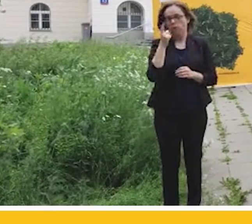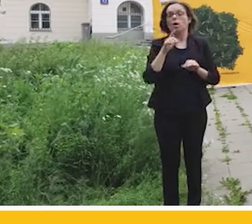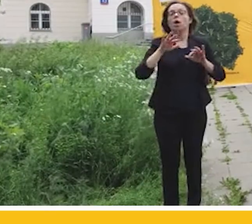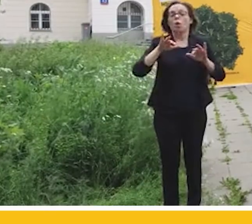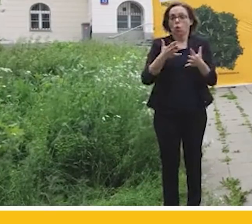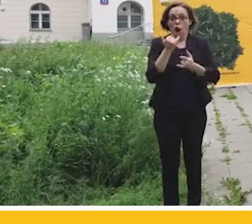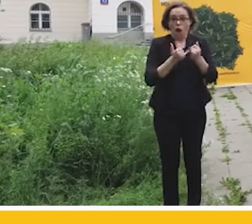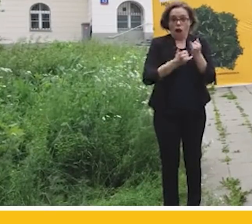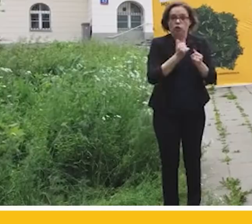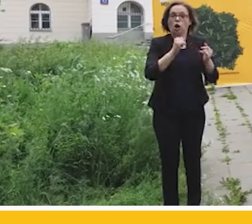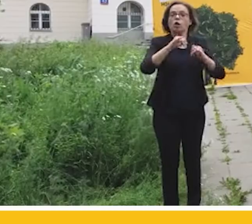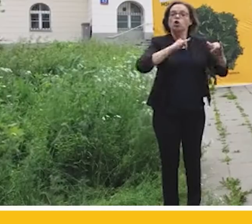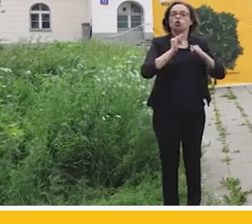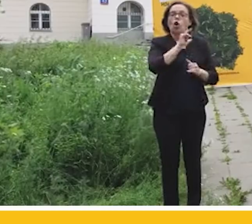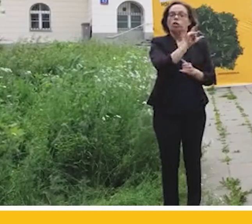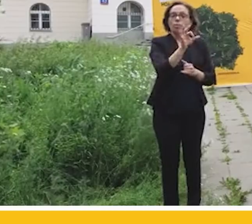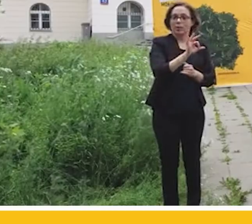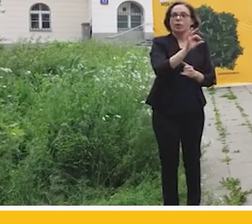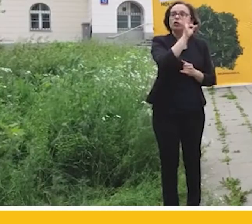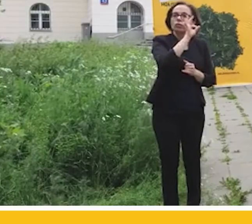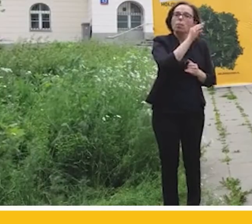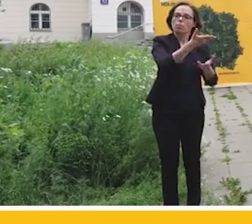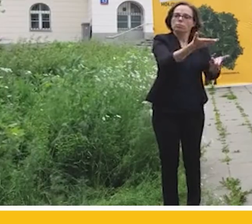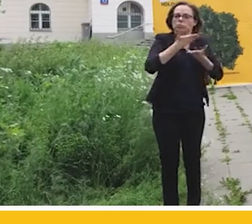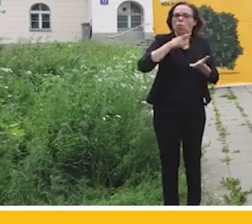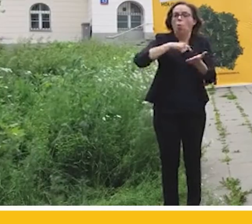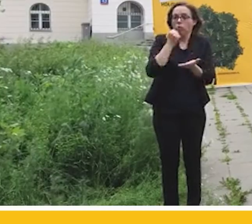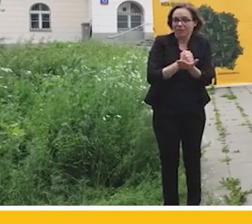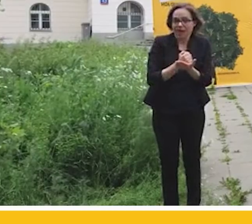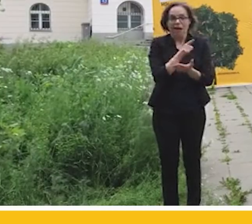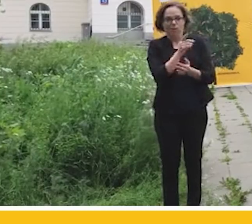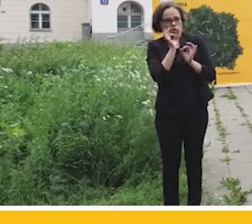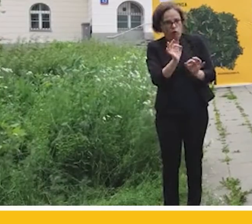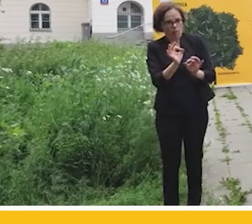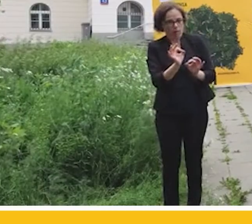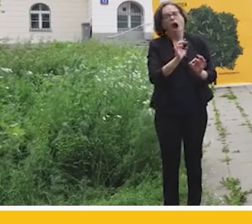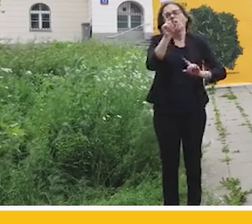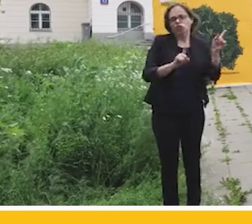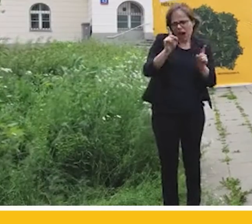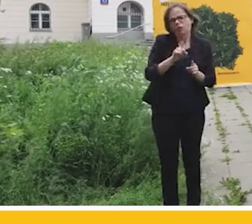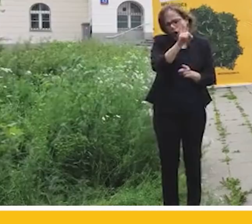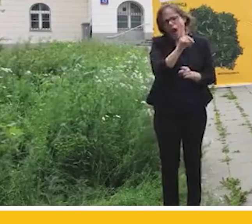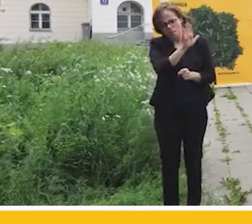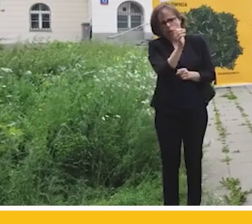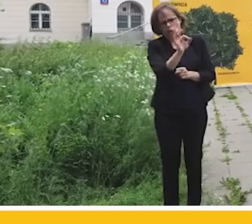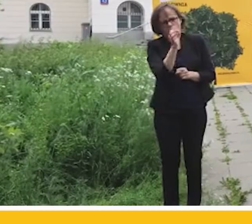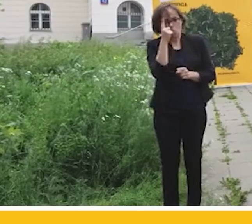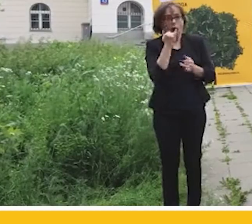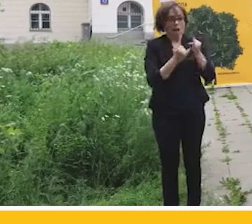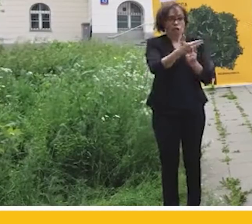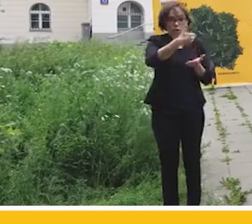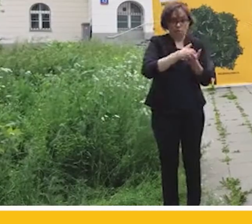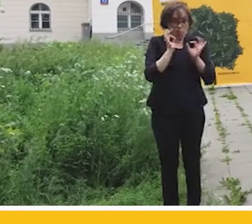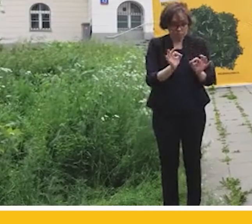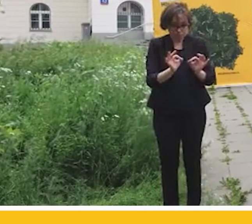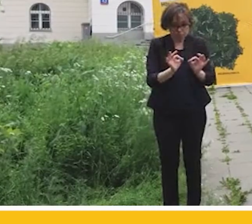która będzie dobra, a oni miewają naprawdę czasami dobre pomysły, to się zdarza rzadko, ale mają, to trzeba ją podpisać i wdrożyć w życie. Jeżeli natomiast